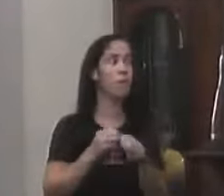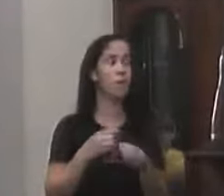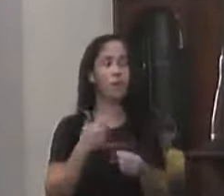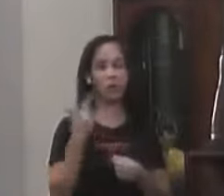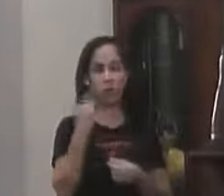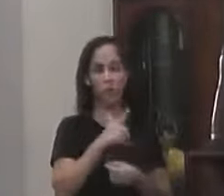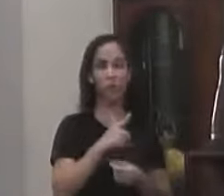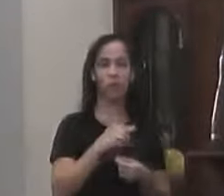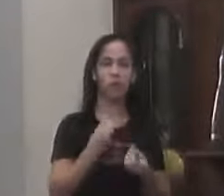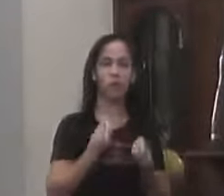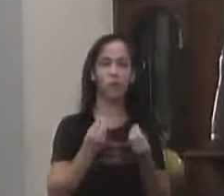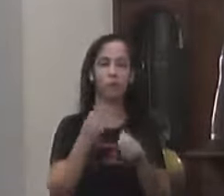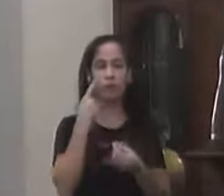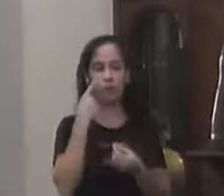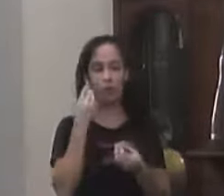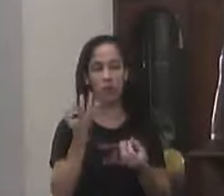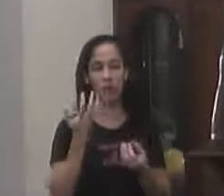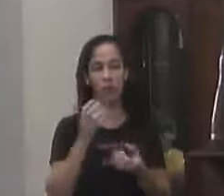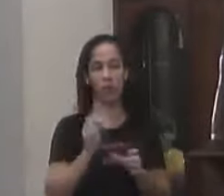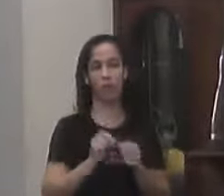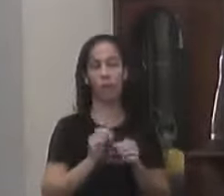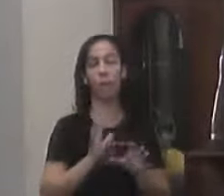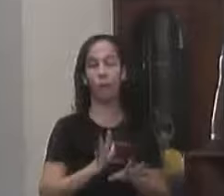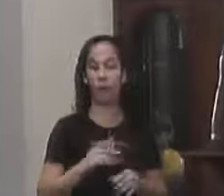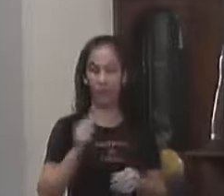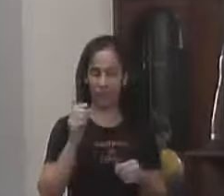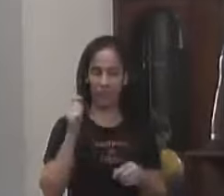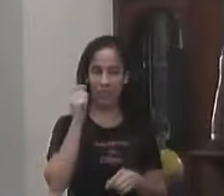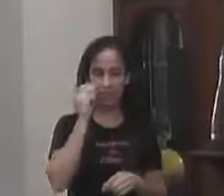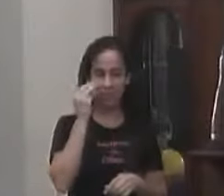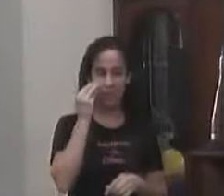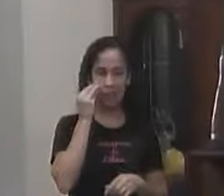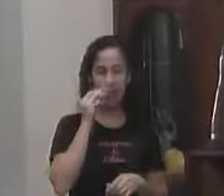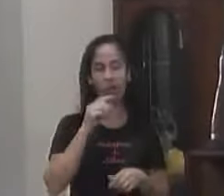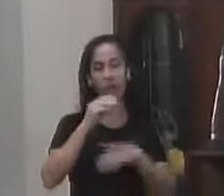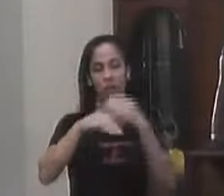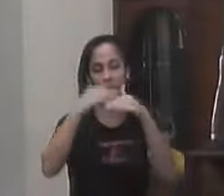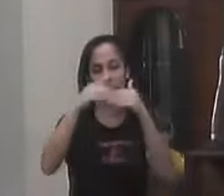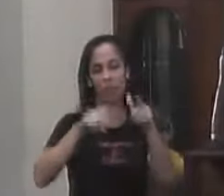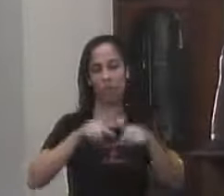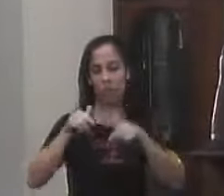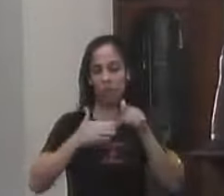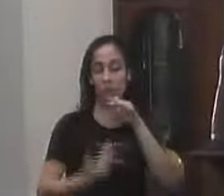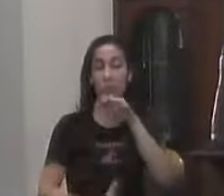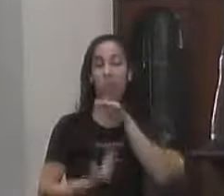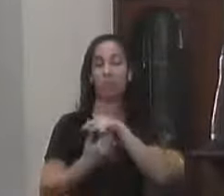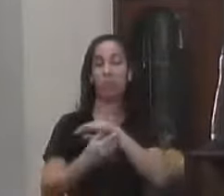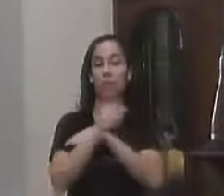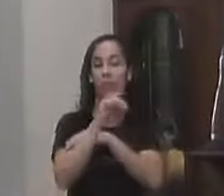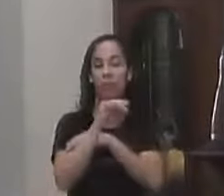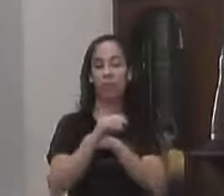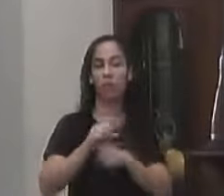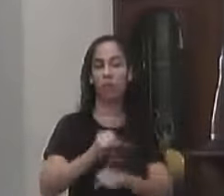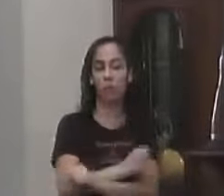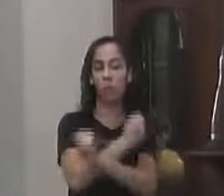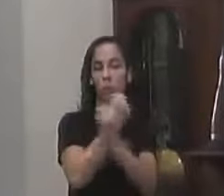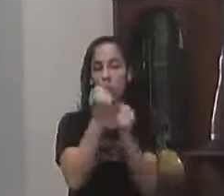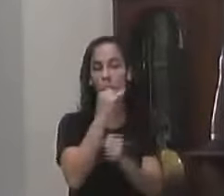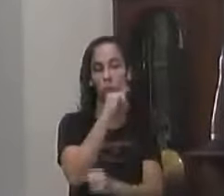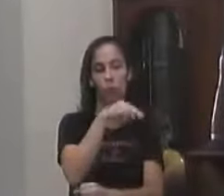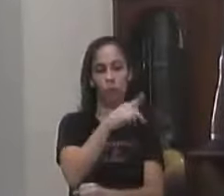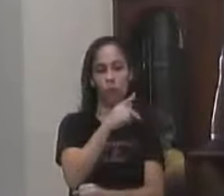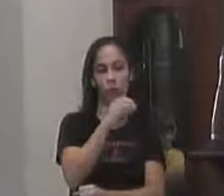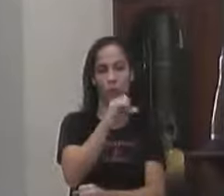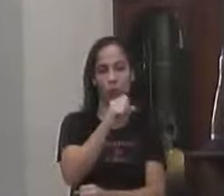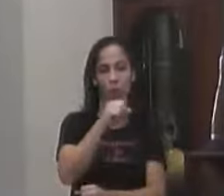alcançamos O nosso objetivo Mas nós vamos Trabalhar até o último dia Para que o impossível Ocorra na cidade de